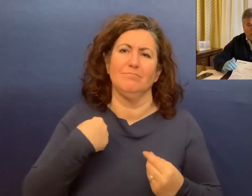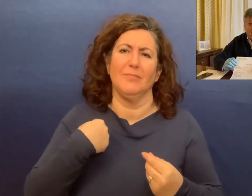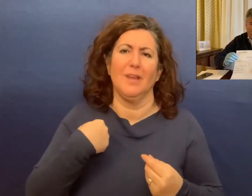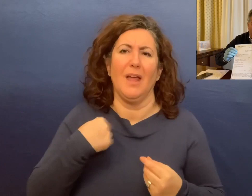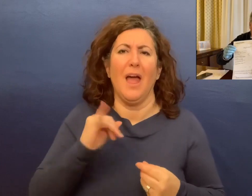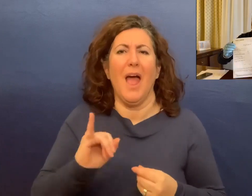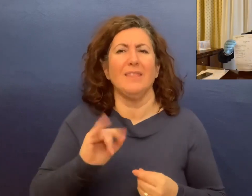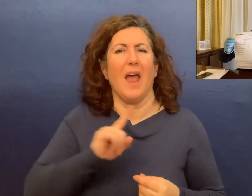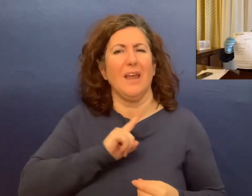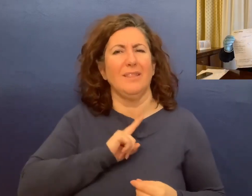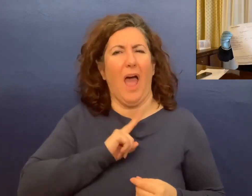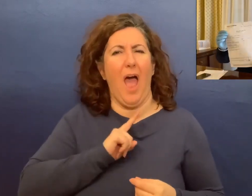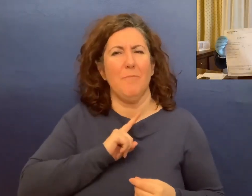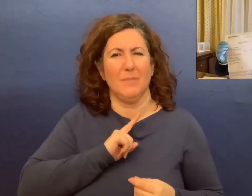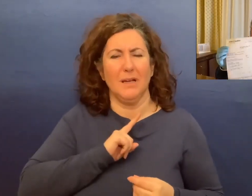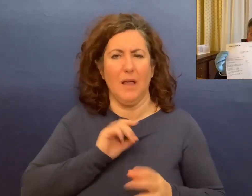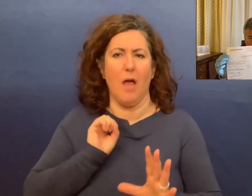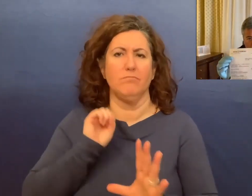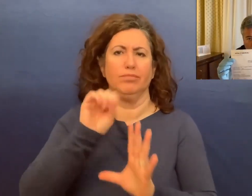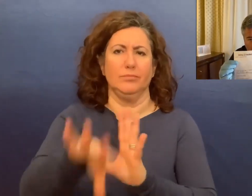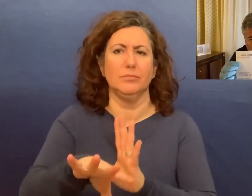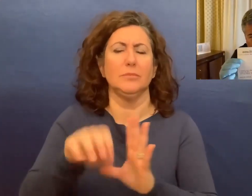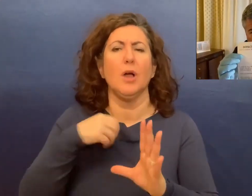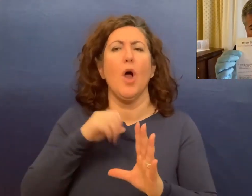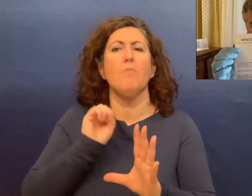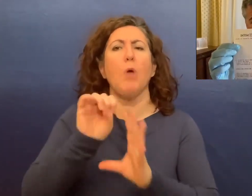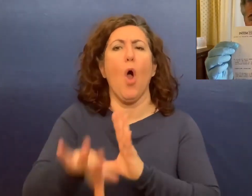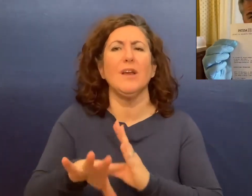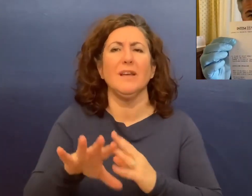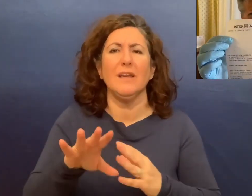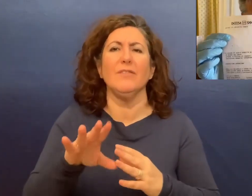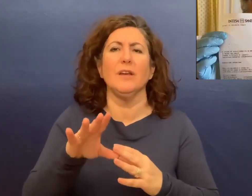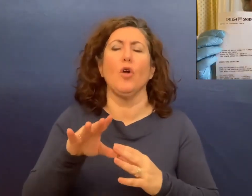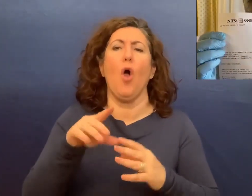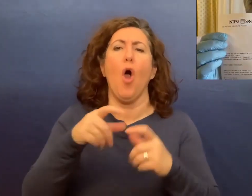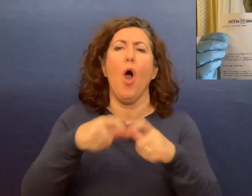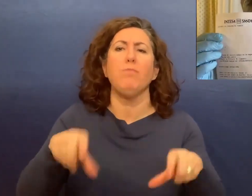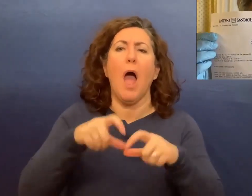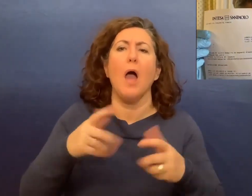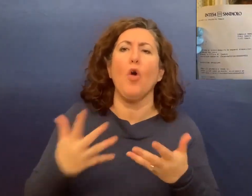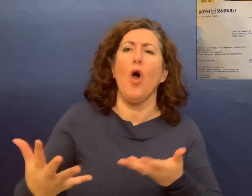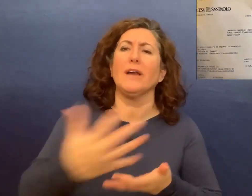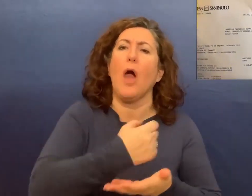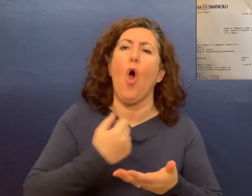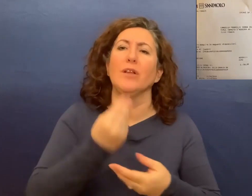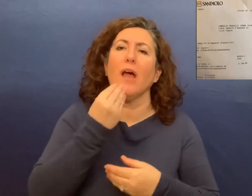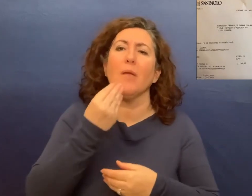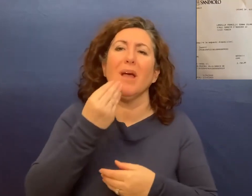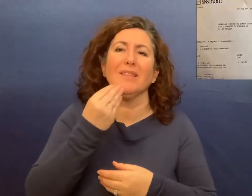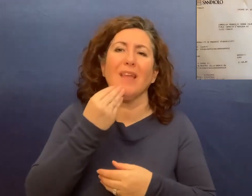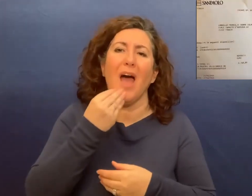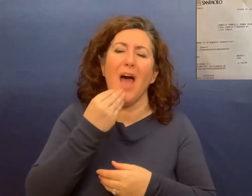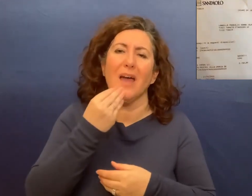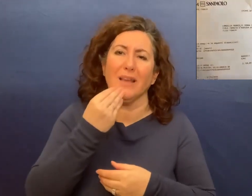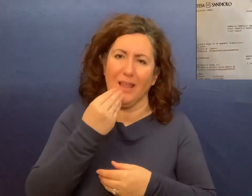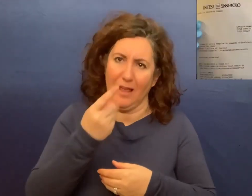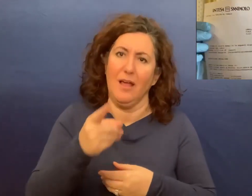donare la mia indennità con il bonifico presso al Banco di Raccolta Alimentare e